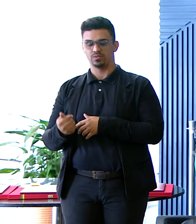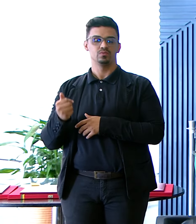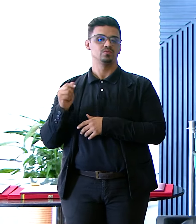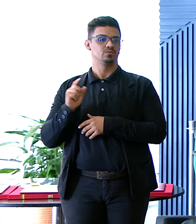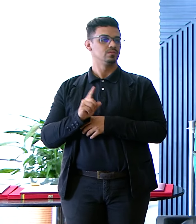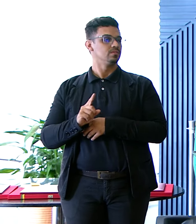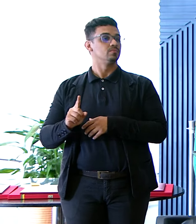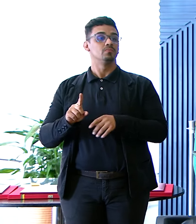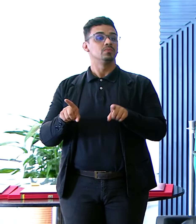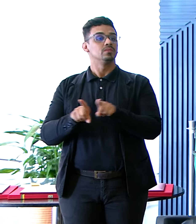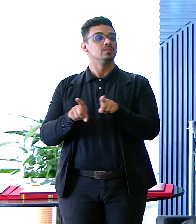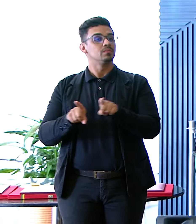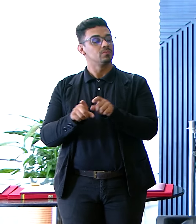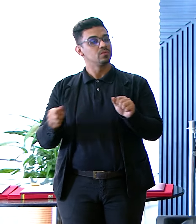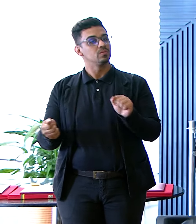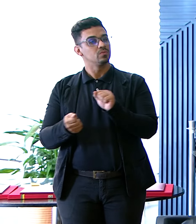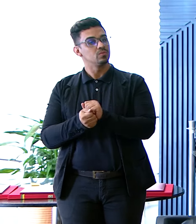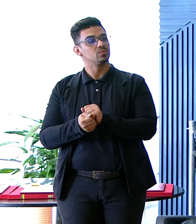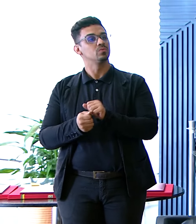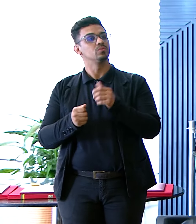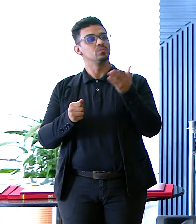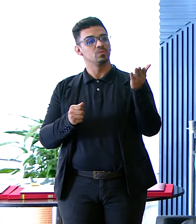E o Hospital